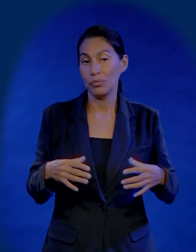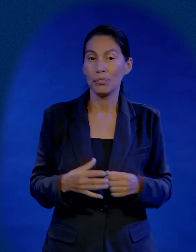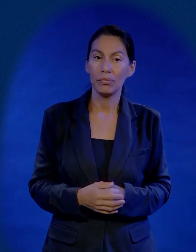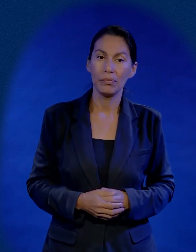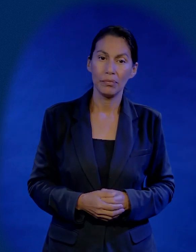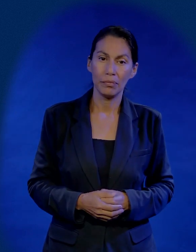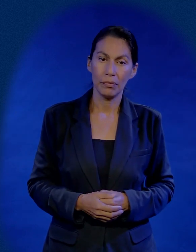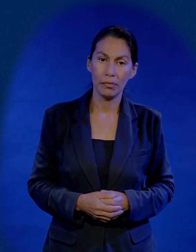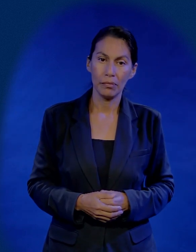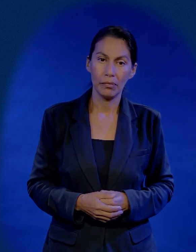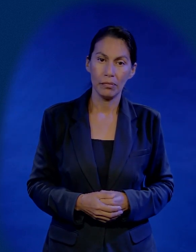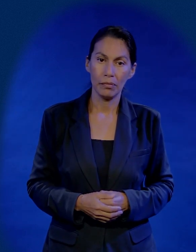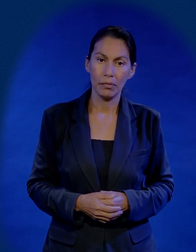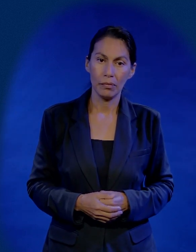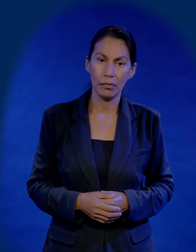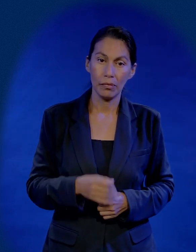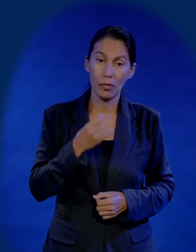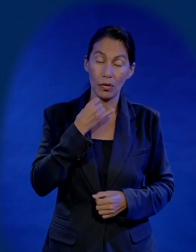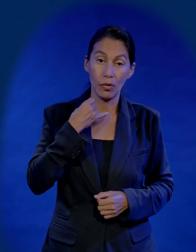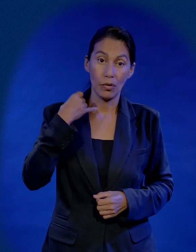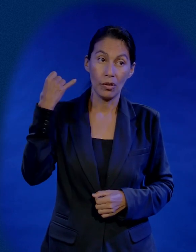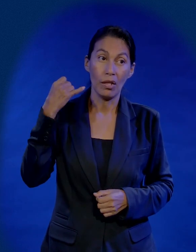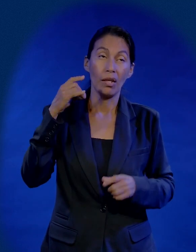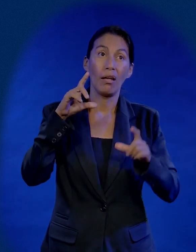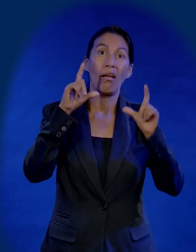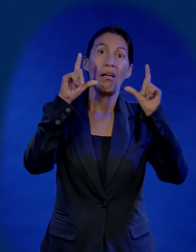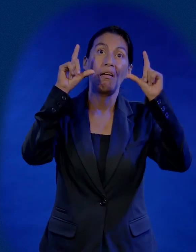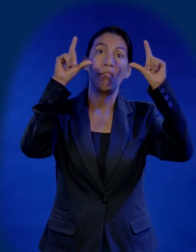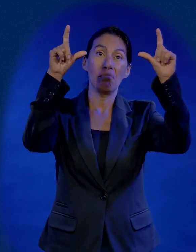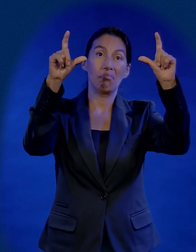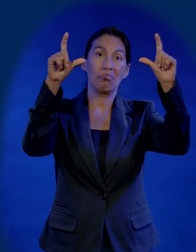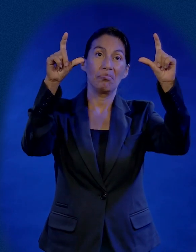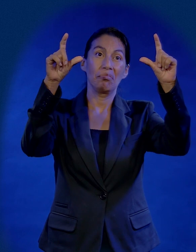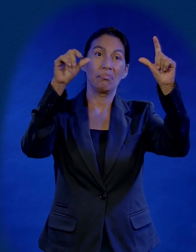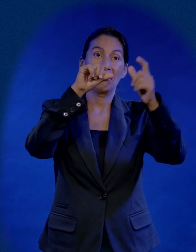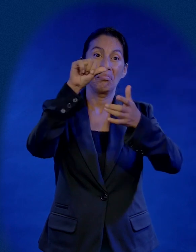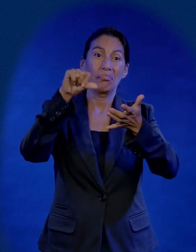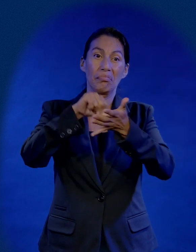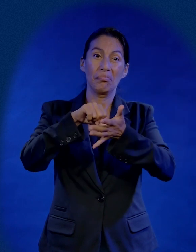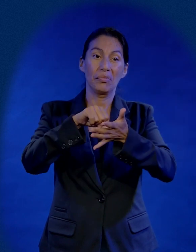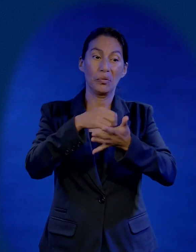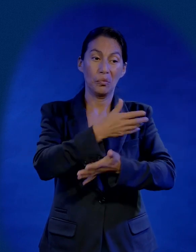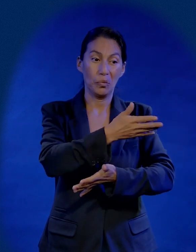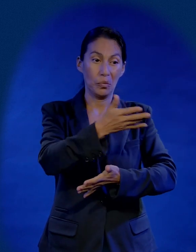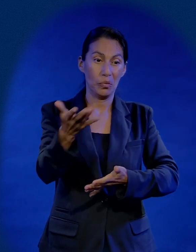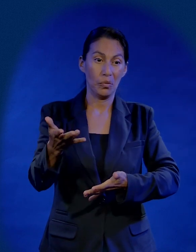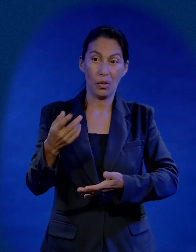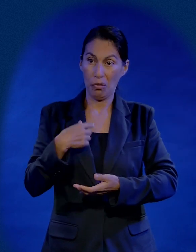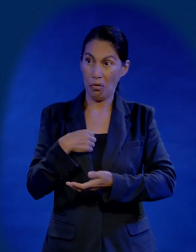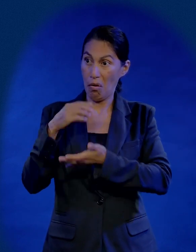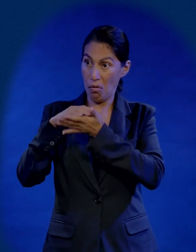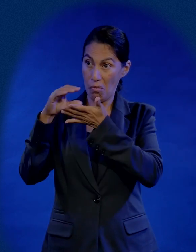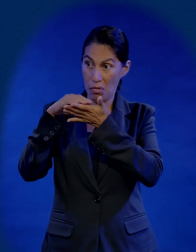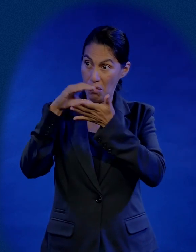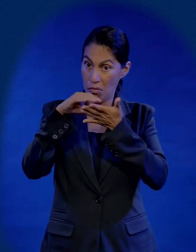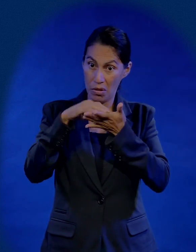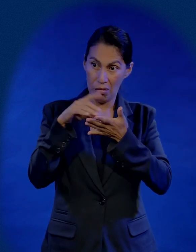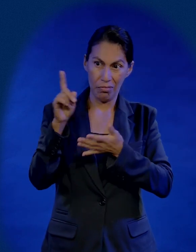Grandotota, grandotota. Judas, super center. Y no le compraría comida a ningún proveedor. Yo